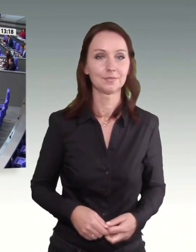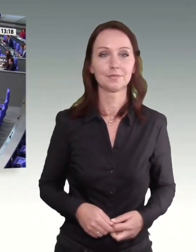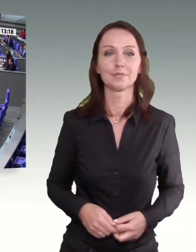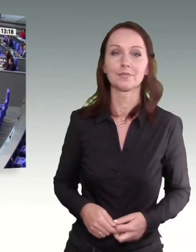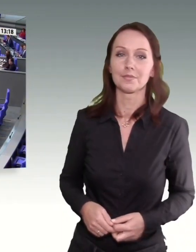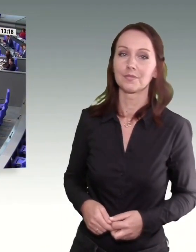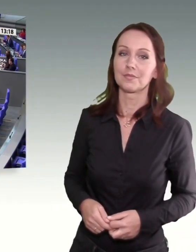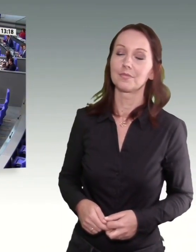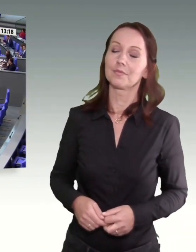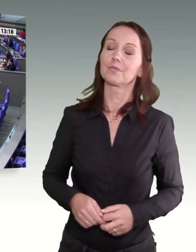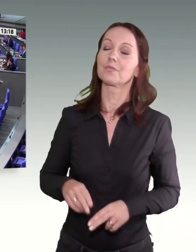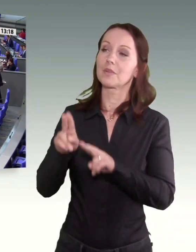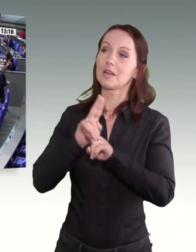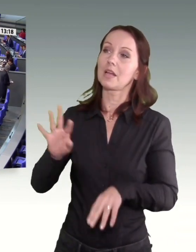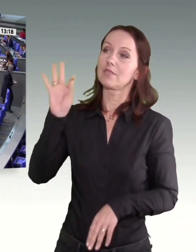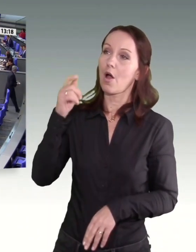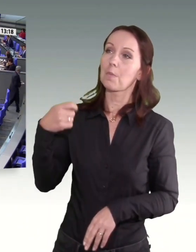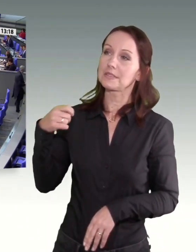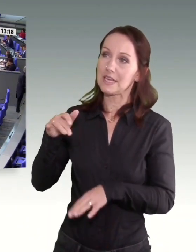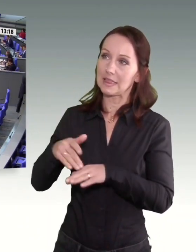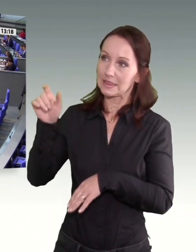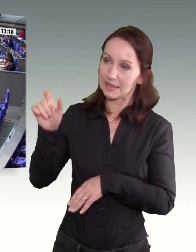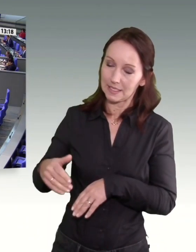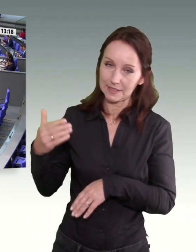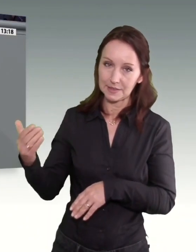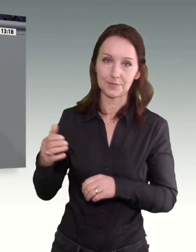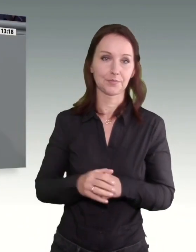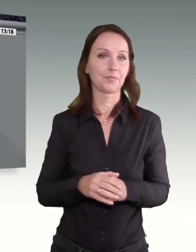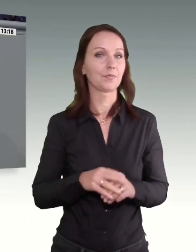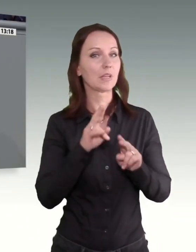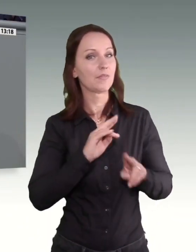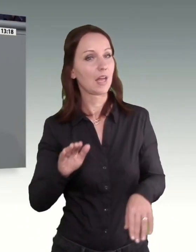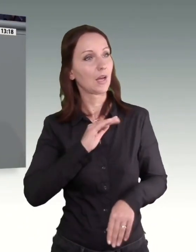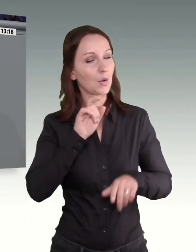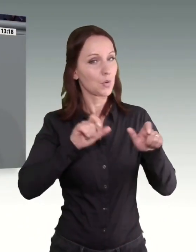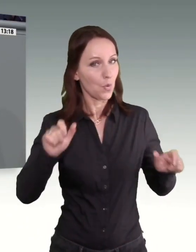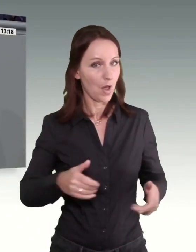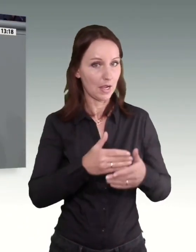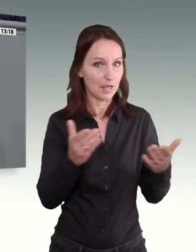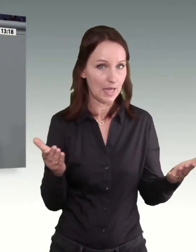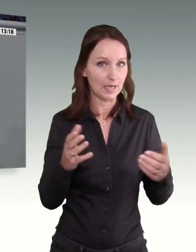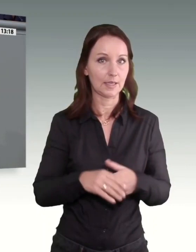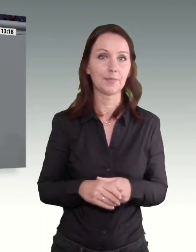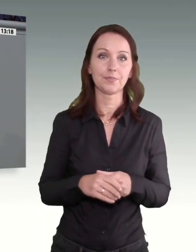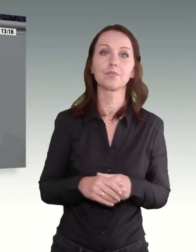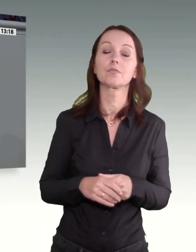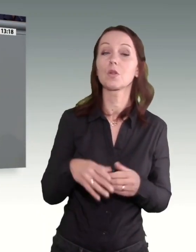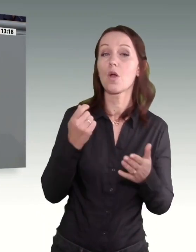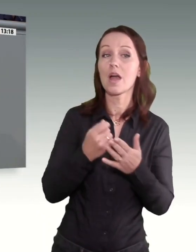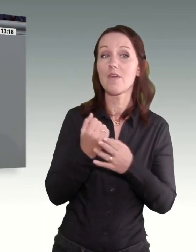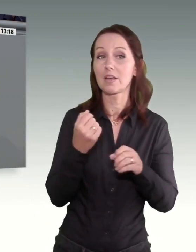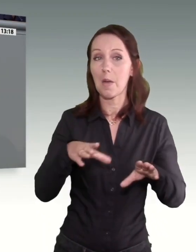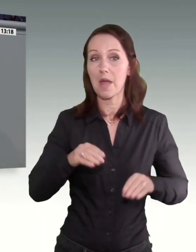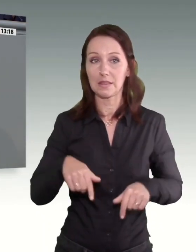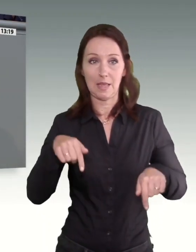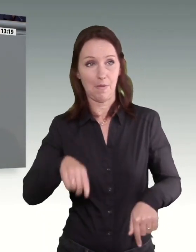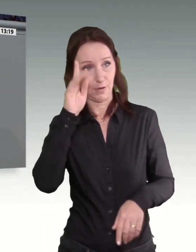Sehr geehrte Frau Präsidentin! Verehrte Kollegen! Werte Arbeitnehmer im Land!